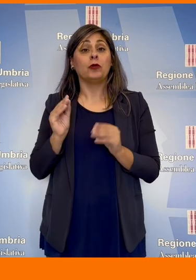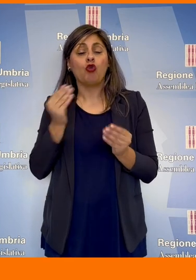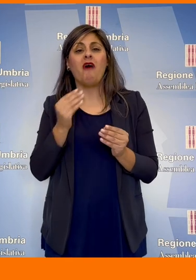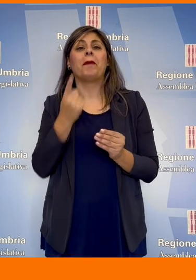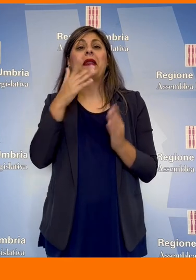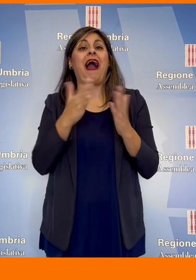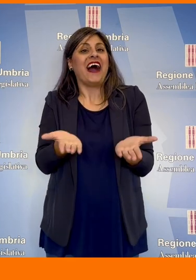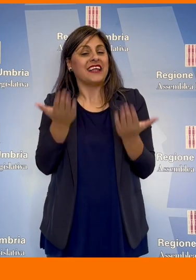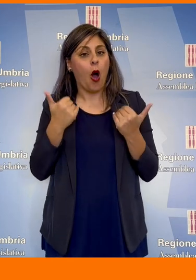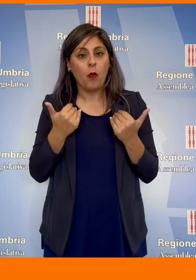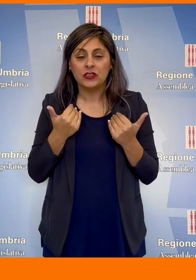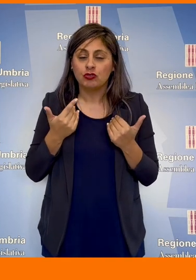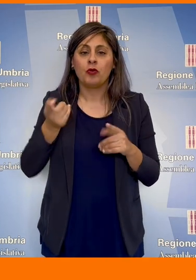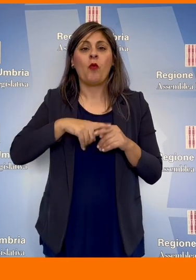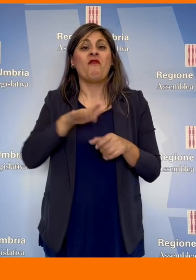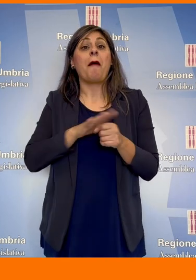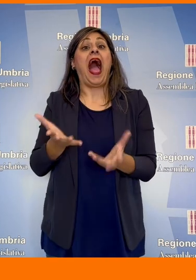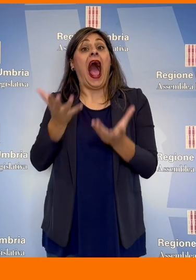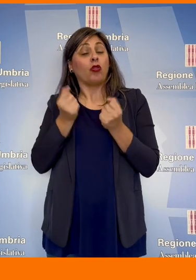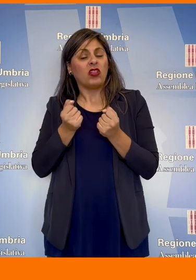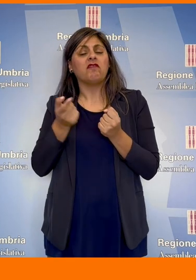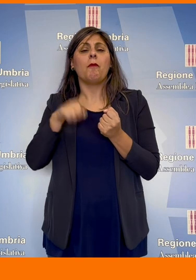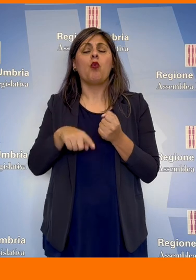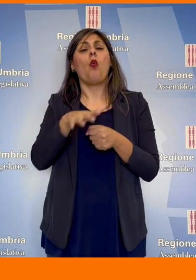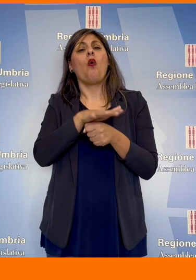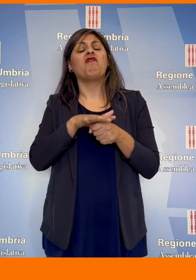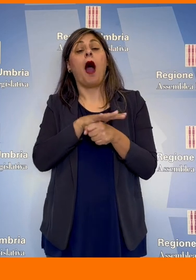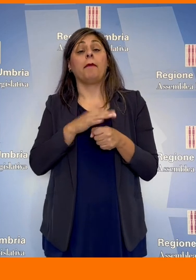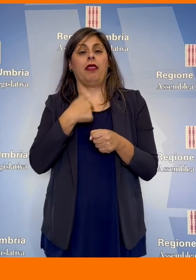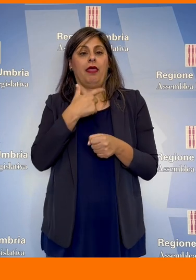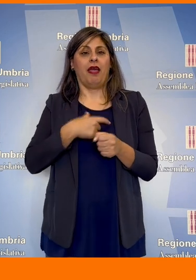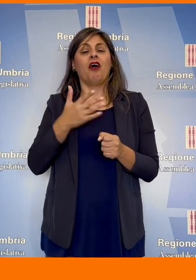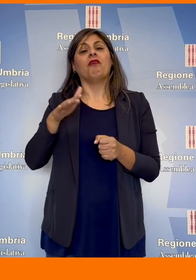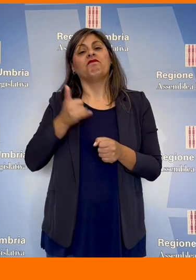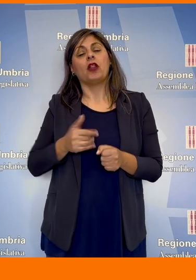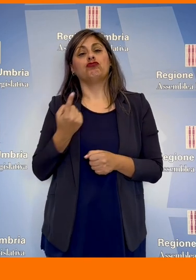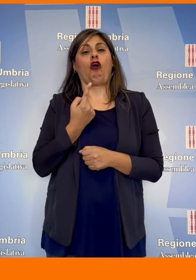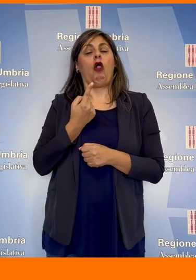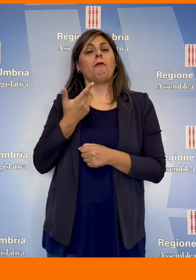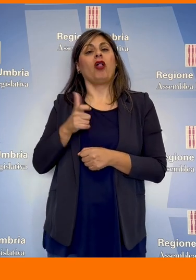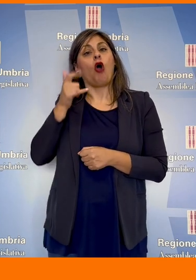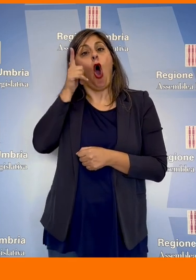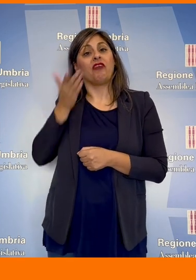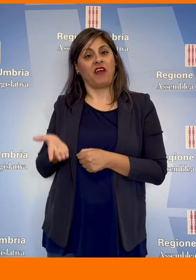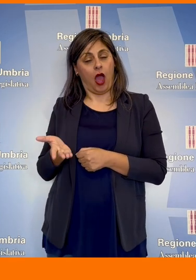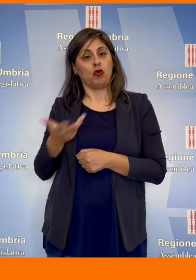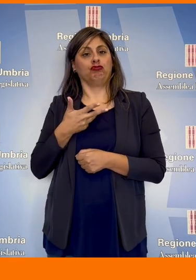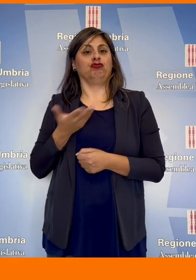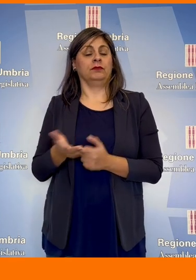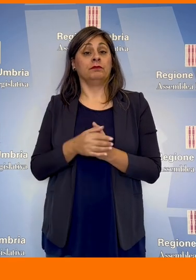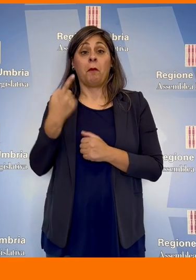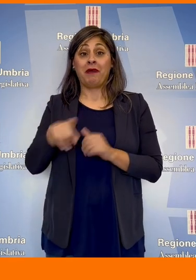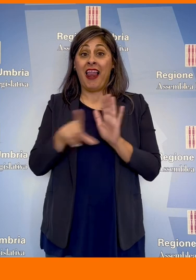per l'acquisto della prima casa, per le famiglie adottive e quelle monogenitoriali con bambini orfani. Con questa legge si rendono